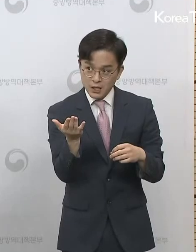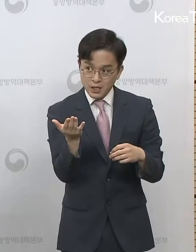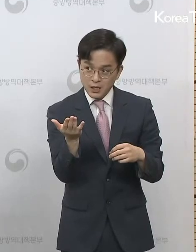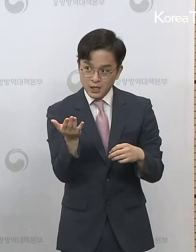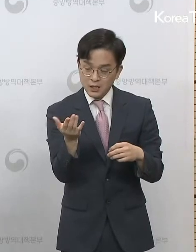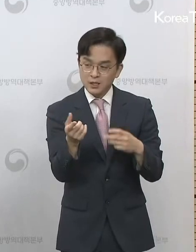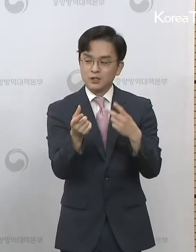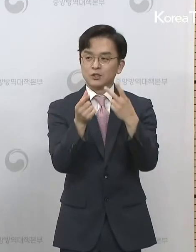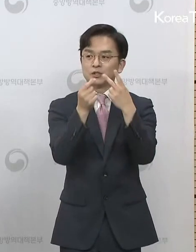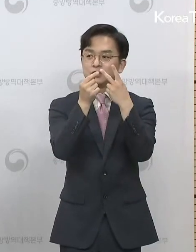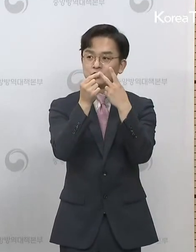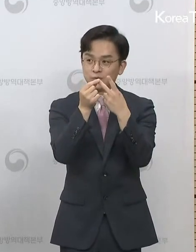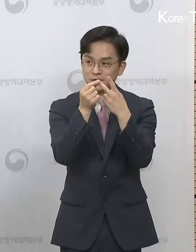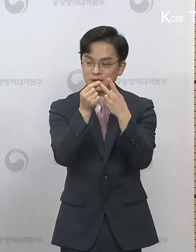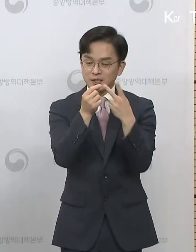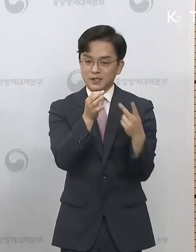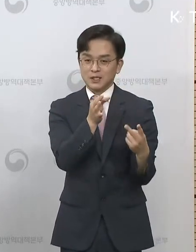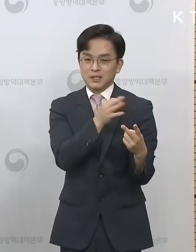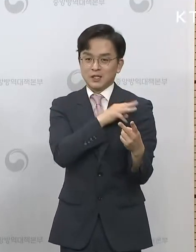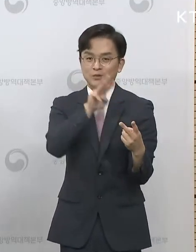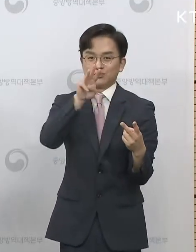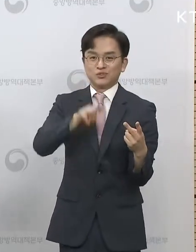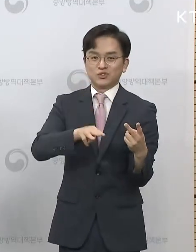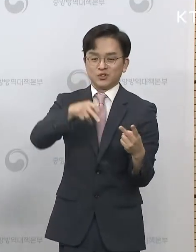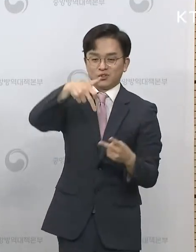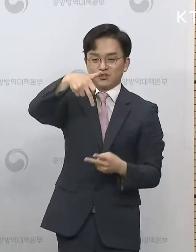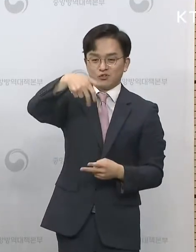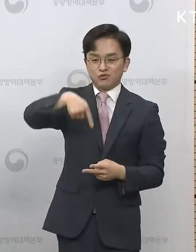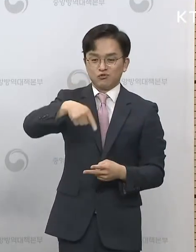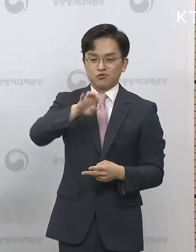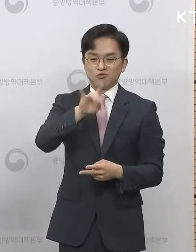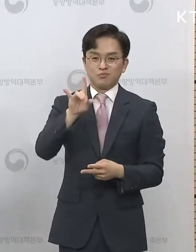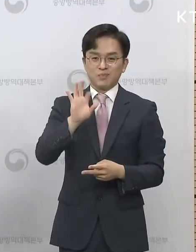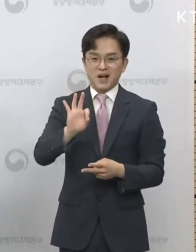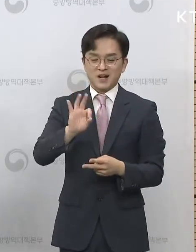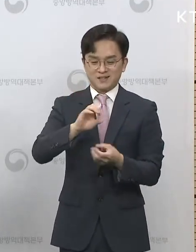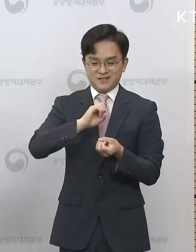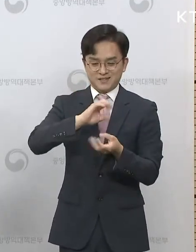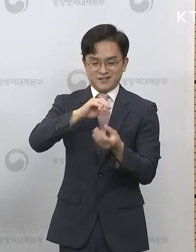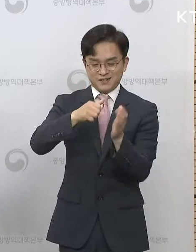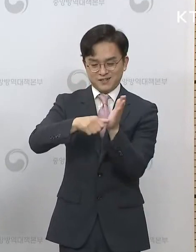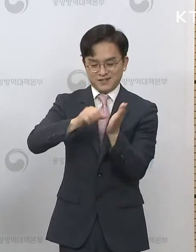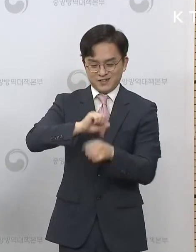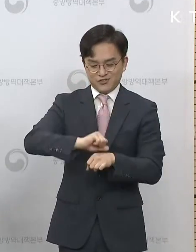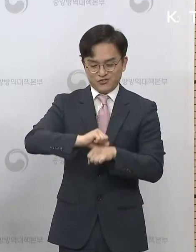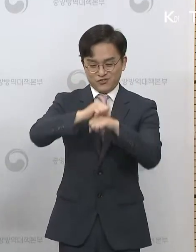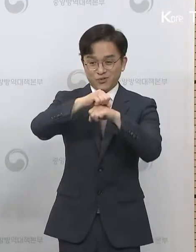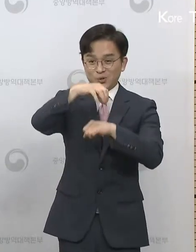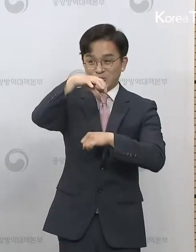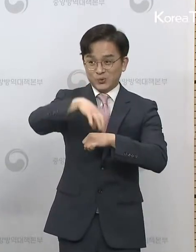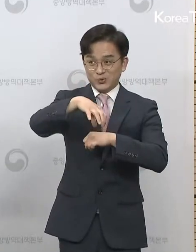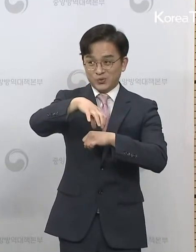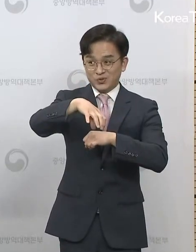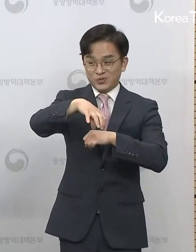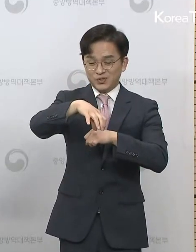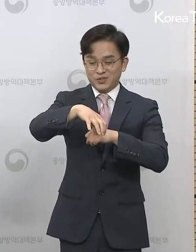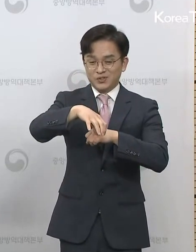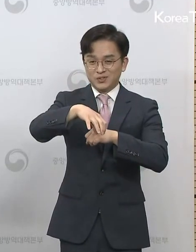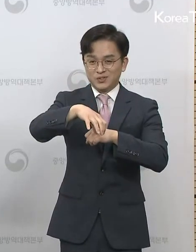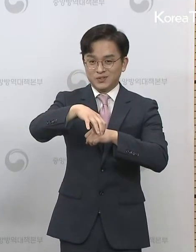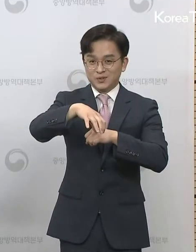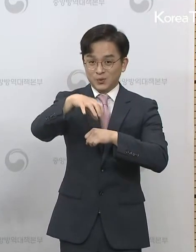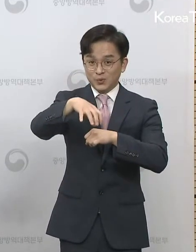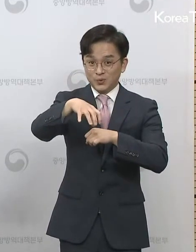그 다음에 구천 쿠팡 물류센터 관련해가지고 지금 검사